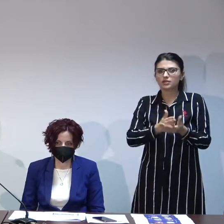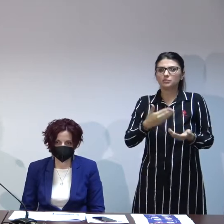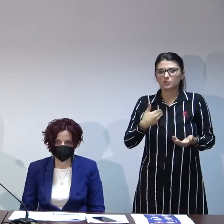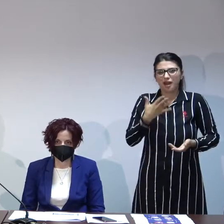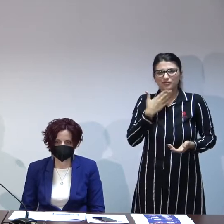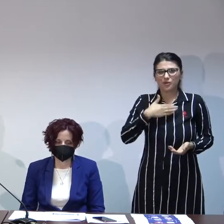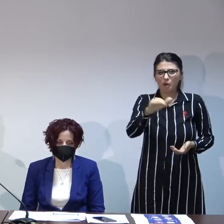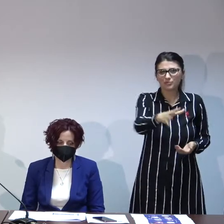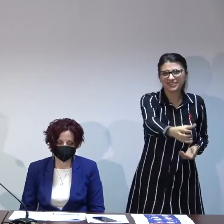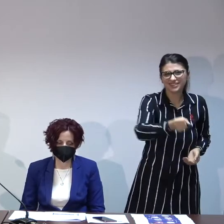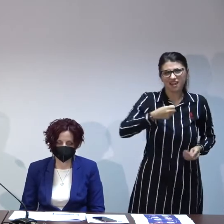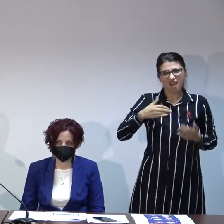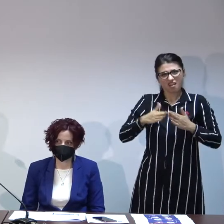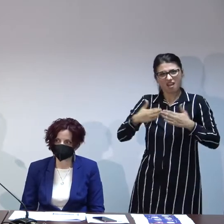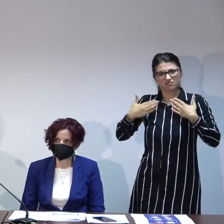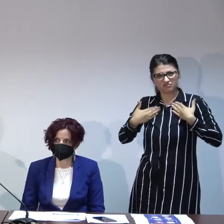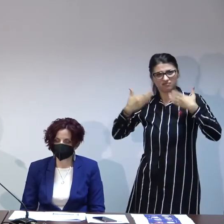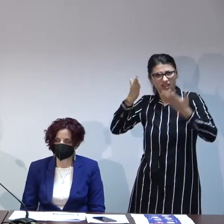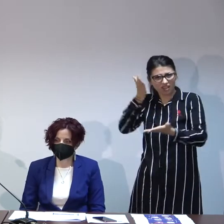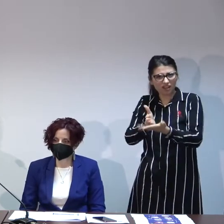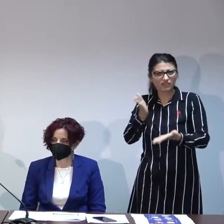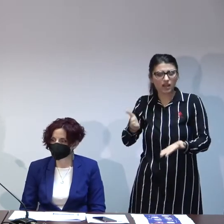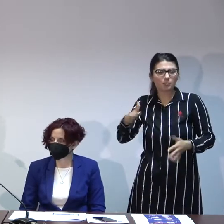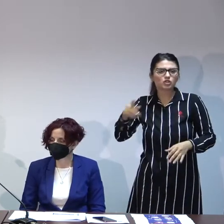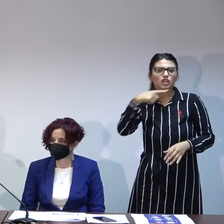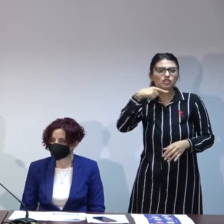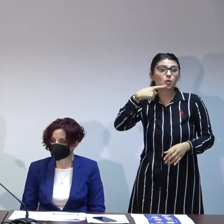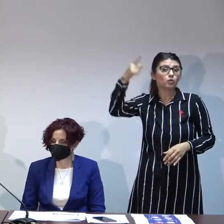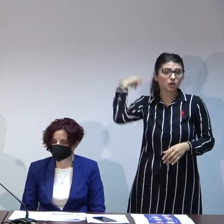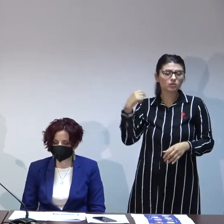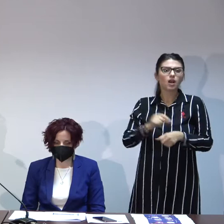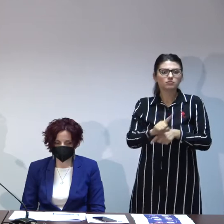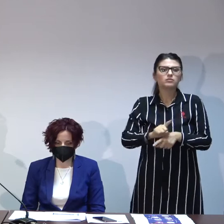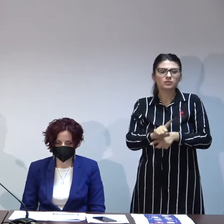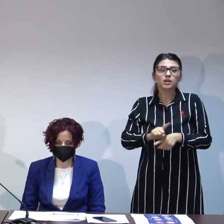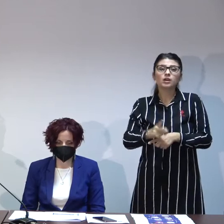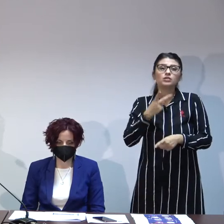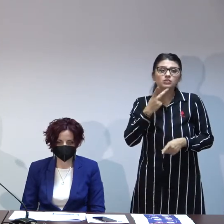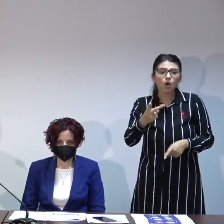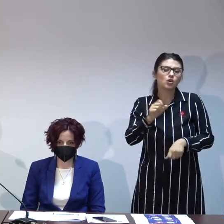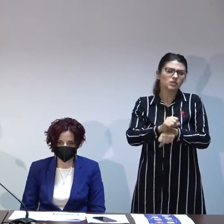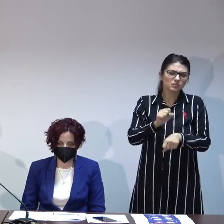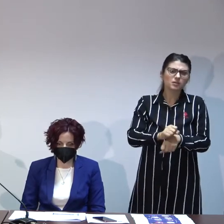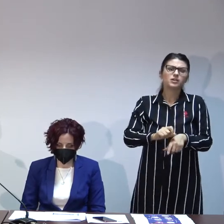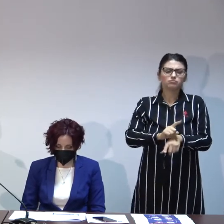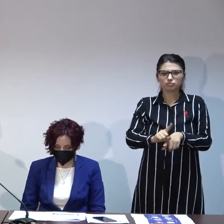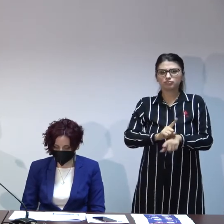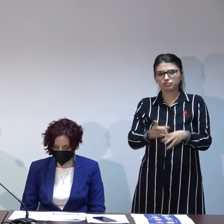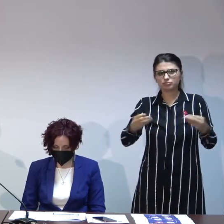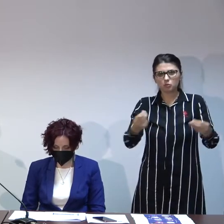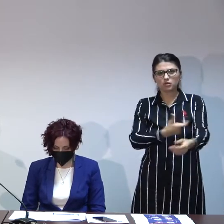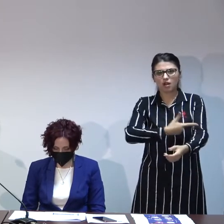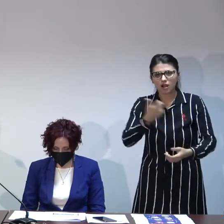în decembrie anul trecut ne-au luat cam două săptămâni să facem rost de toate actele analizele și așa mai